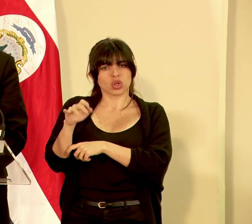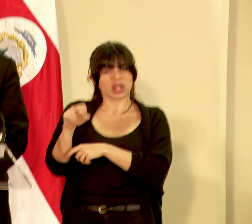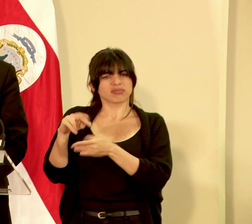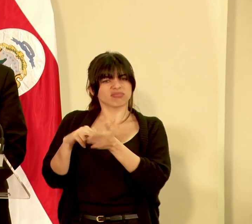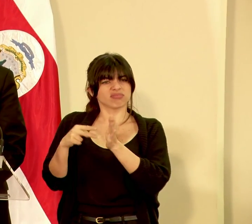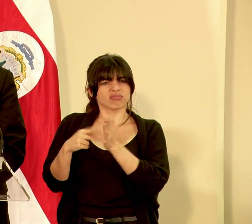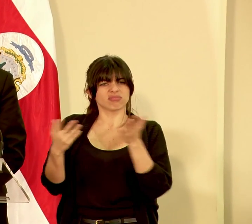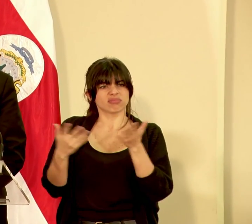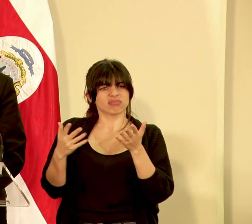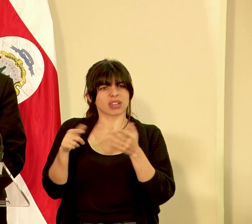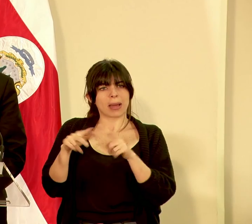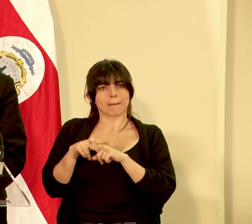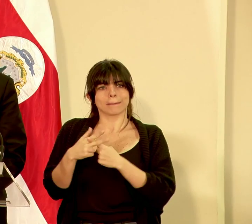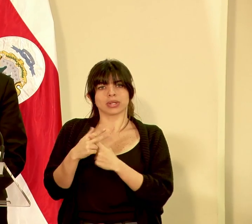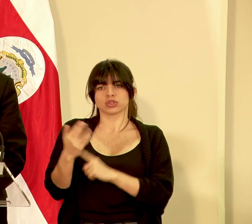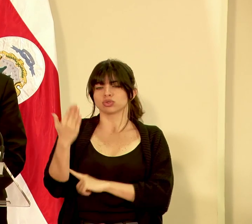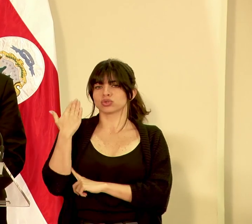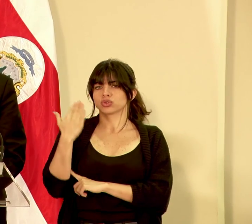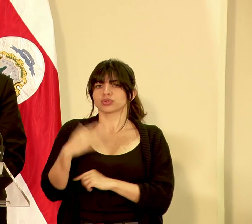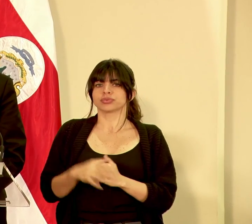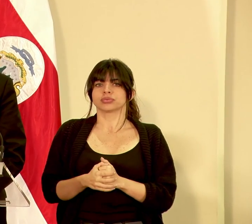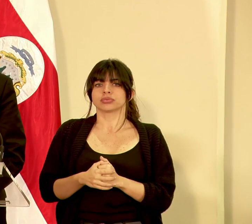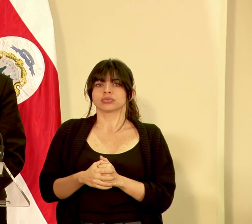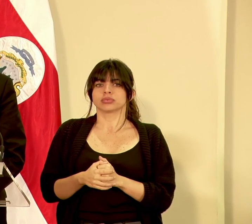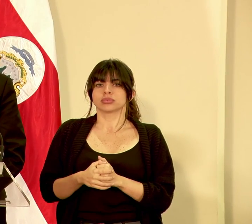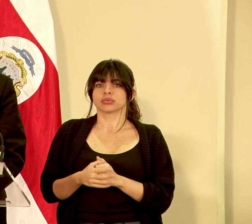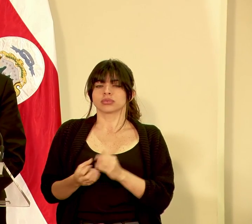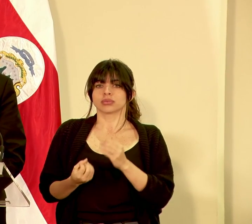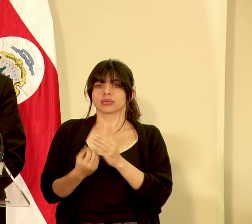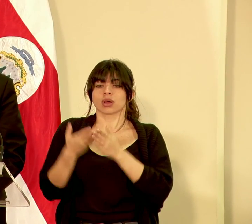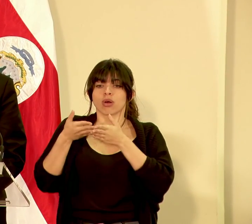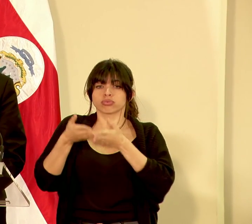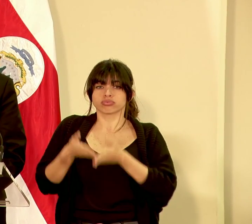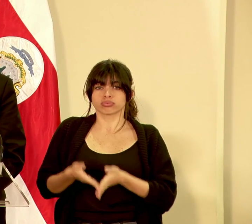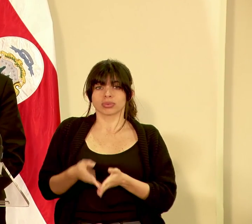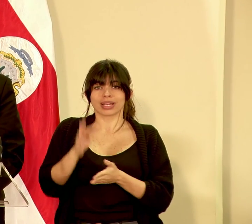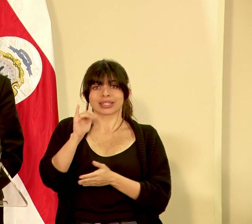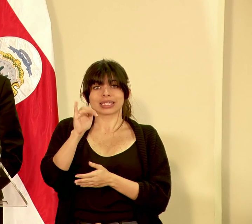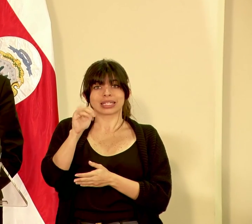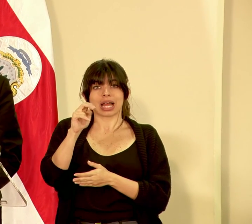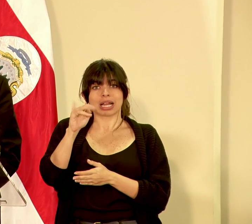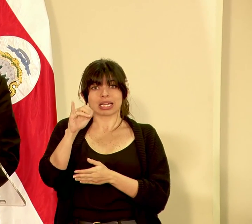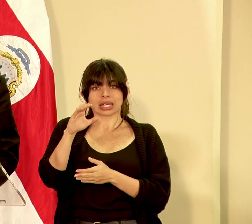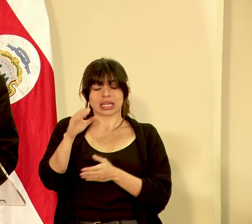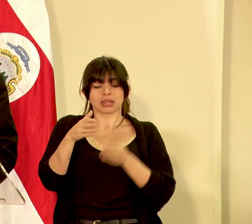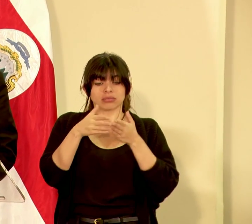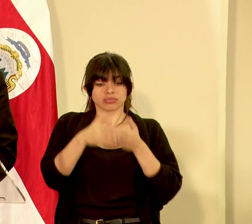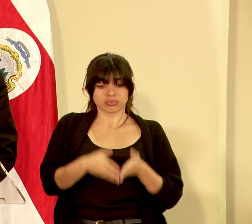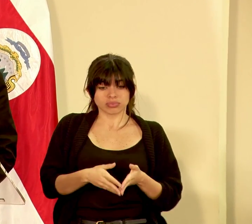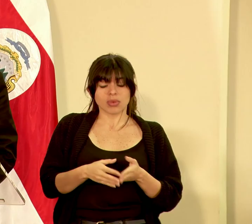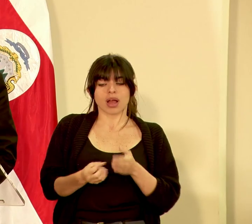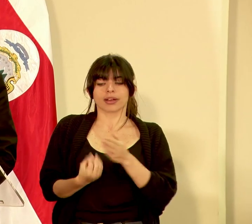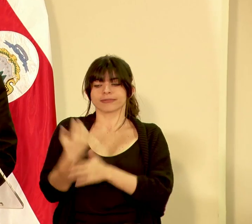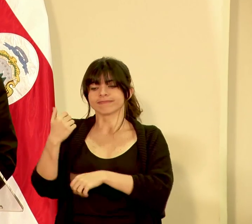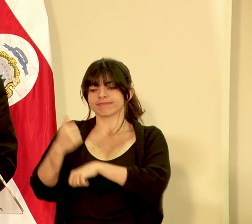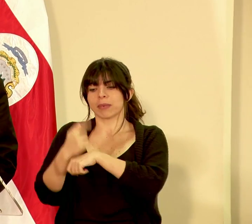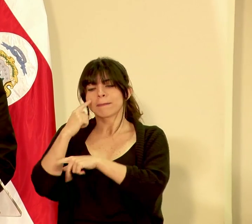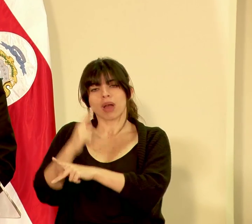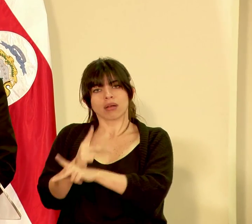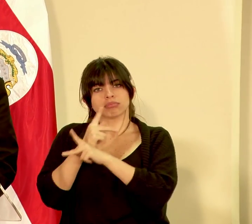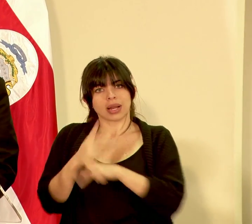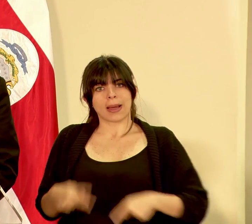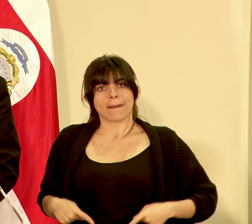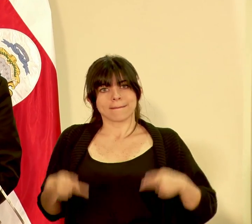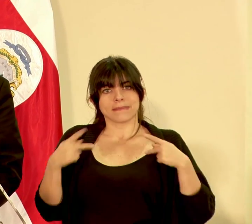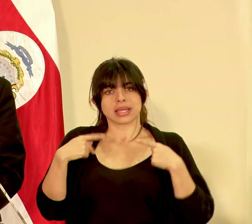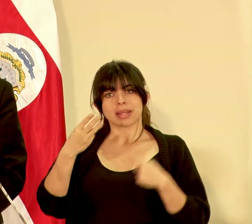se inició con el hundimiento del Titanic enfocado principalmente a resguardar la seguridad y las vidas en